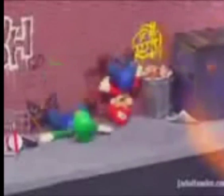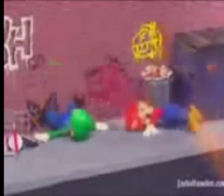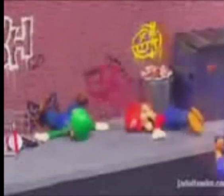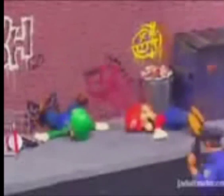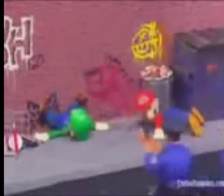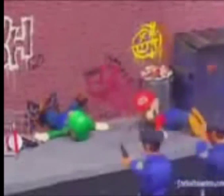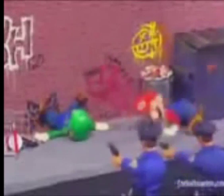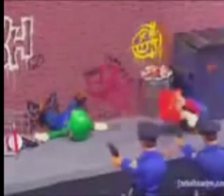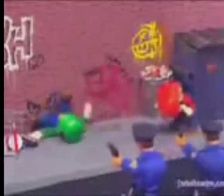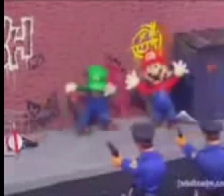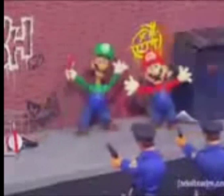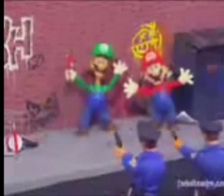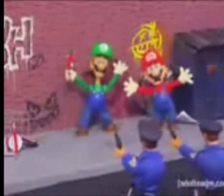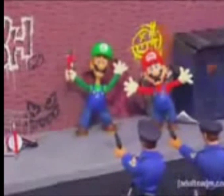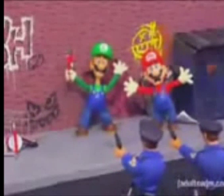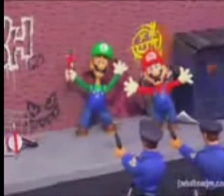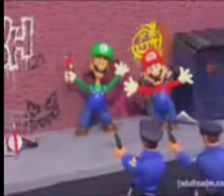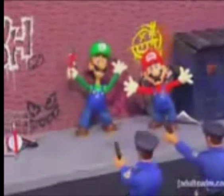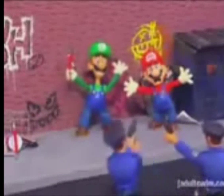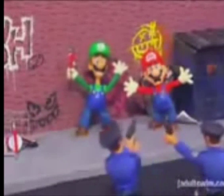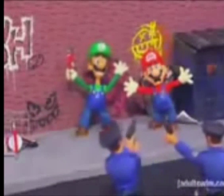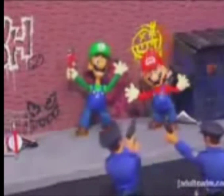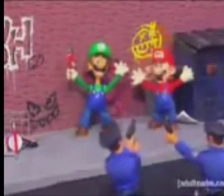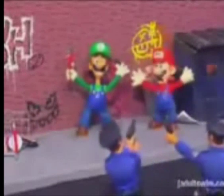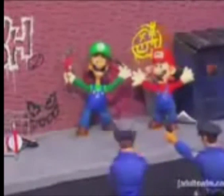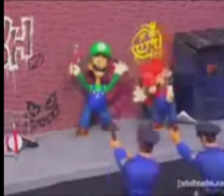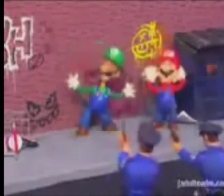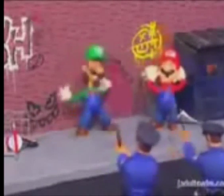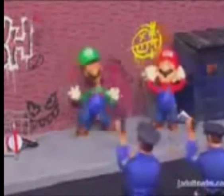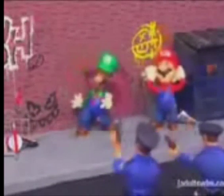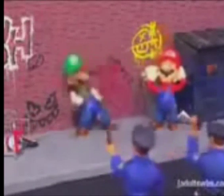freeze put your hands in the air he's got a wrench take him down no